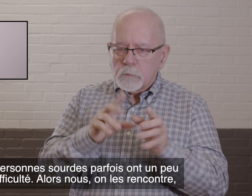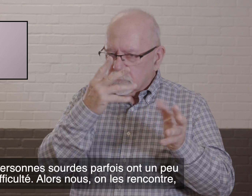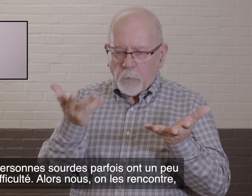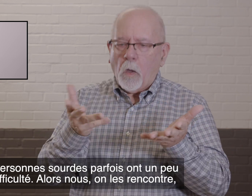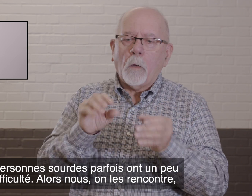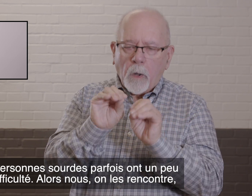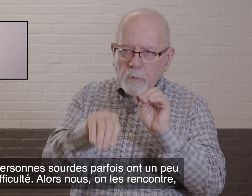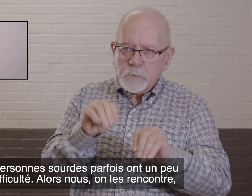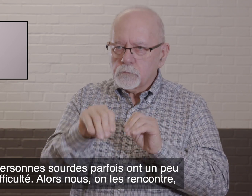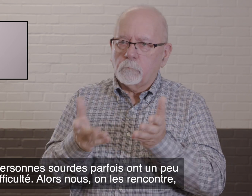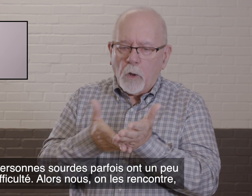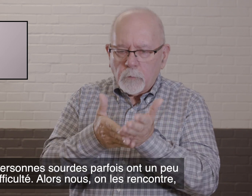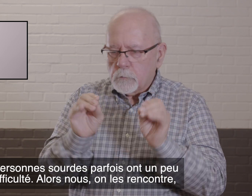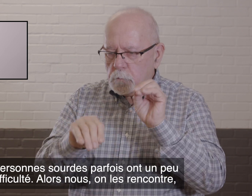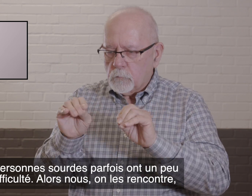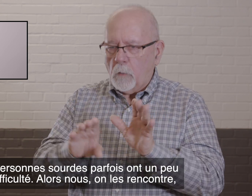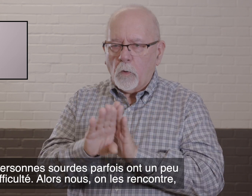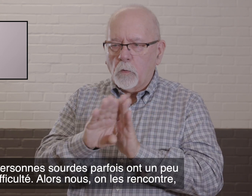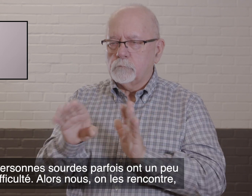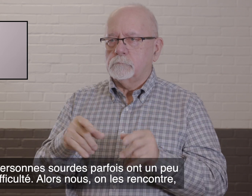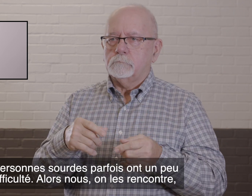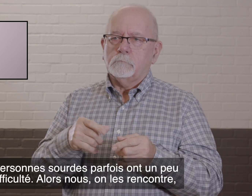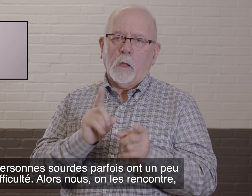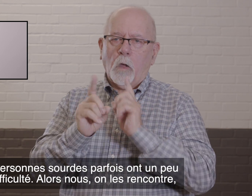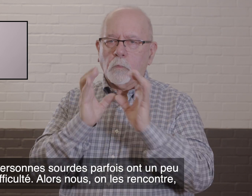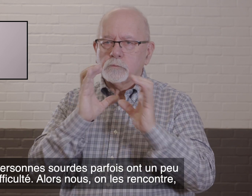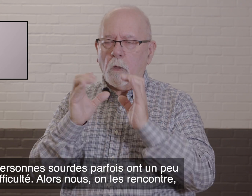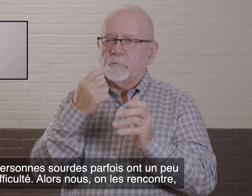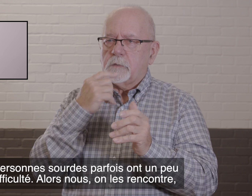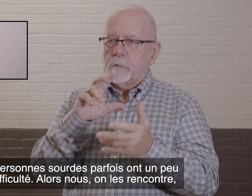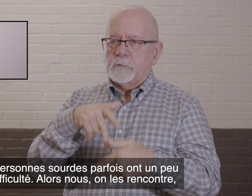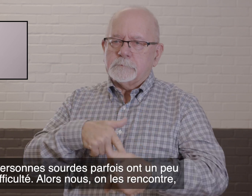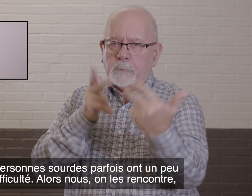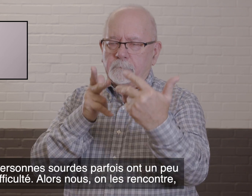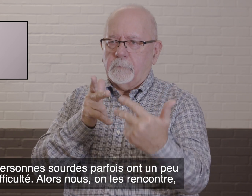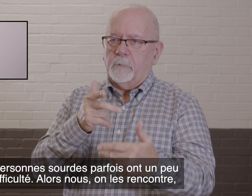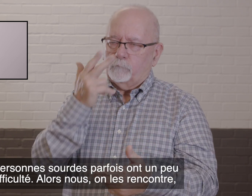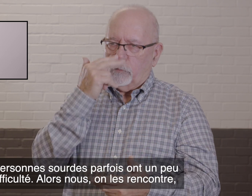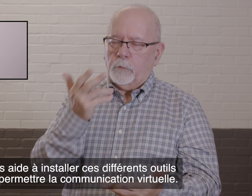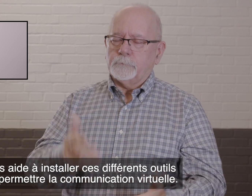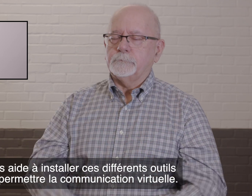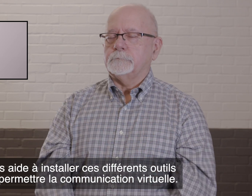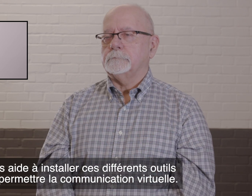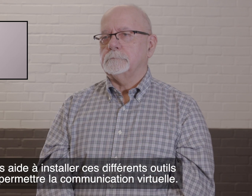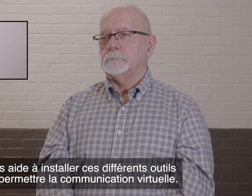parfois, ont un peu de difficultés. Alors, nous, on les rencontre et puis on les aide à installer ces différents